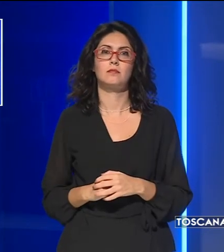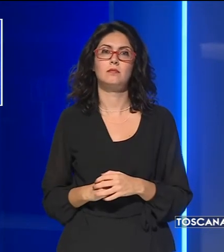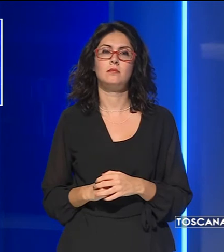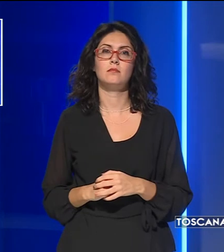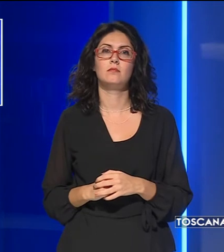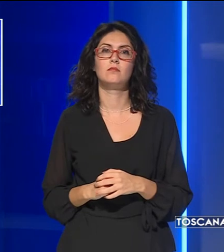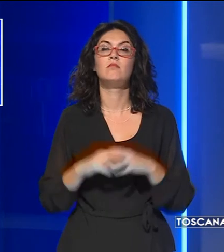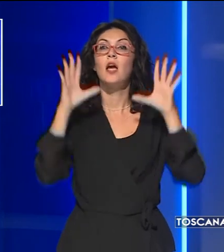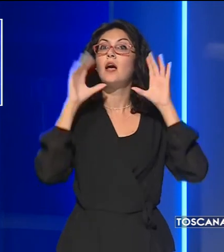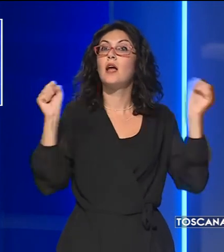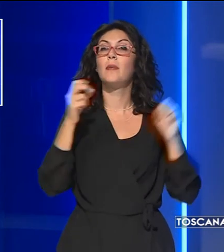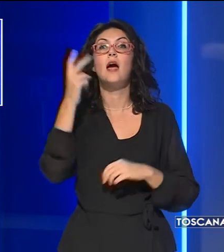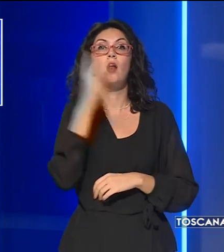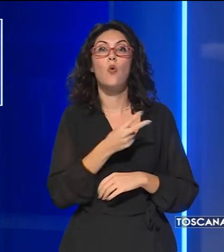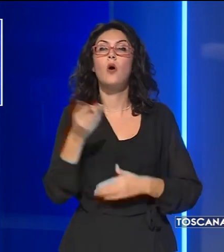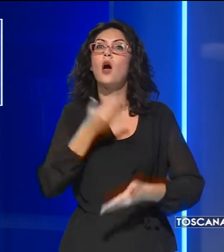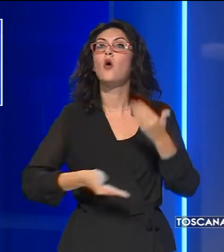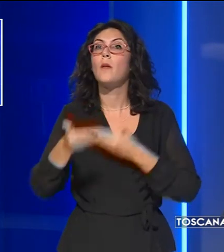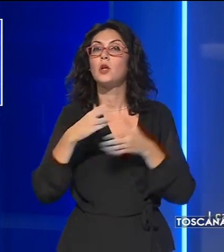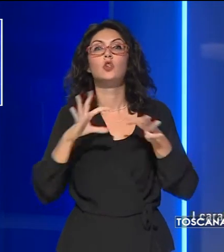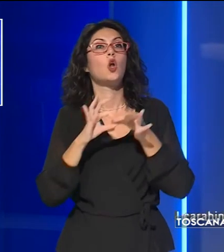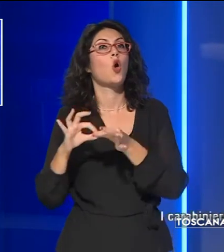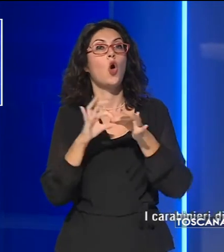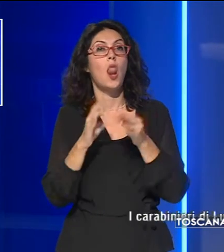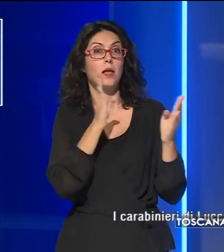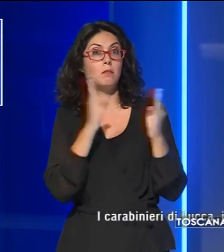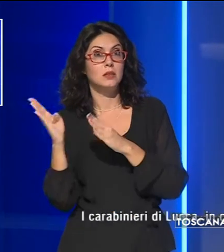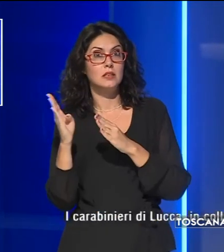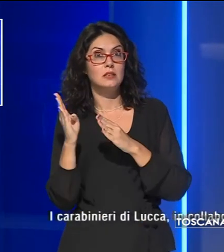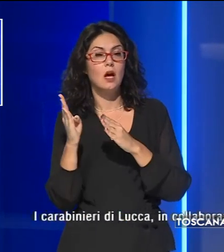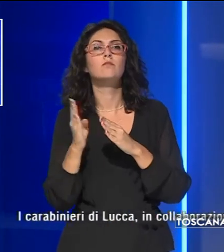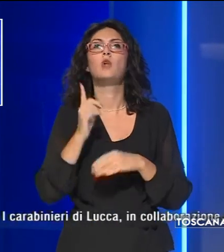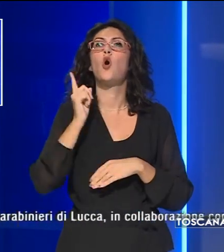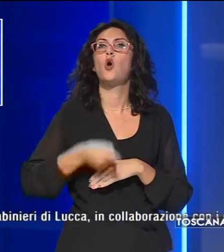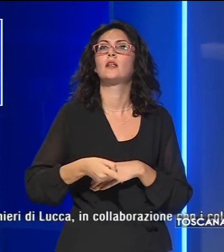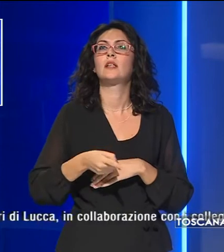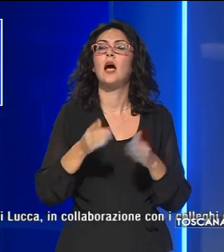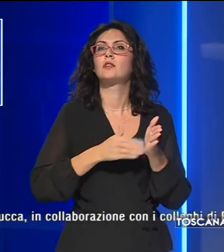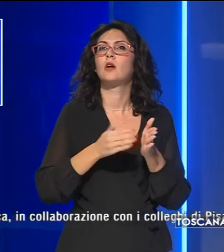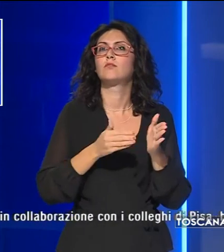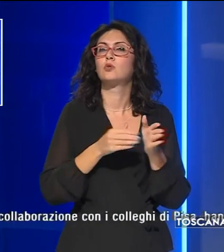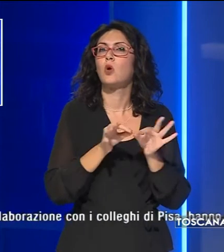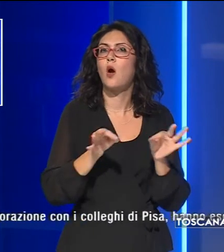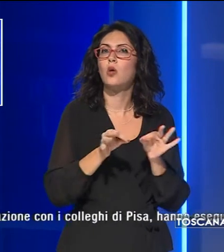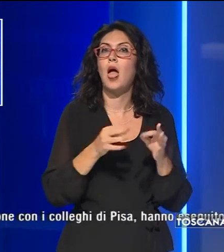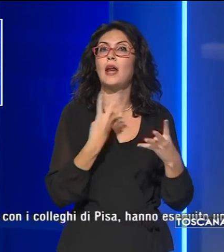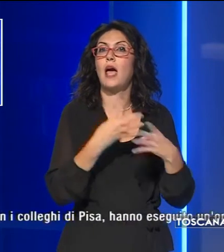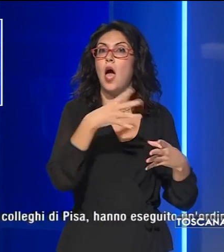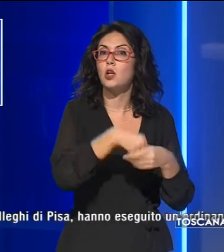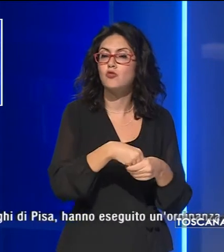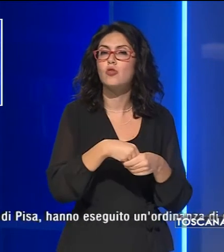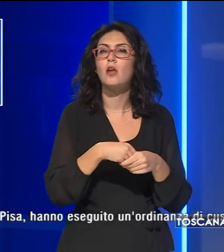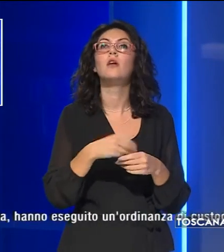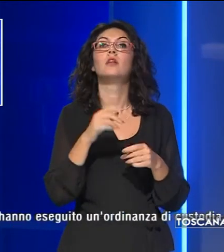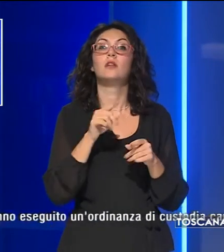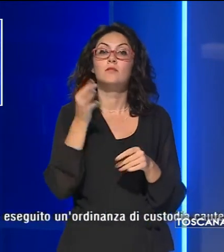Carabinieri di Lucca in collaborazione con i colleghi di Pisa hanno eseguito un'ordinanza di custodia cautelare in carcere nei confronti di